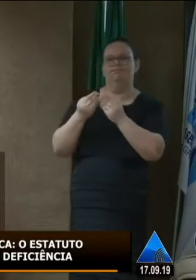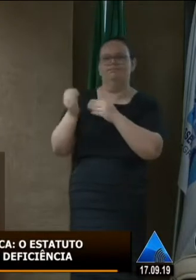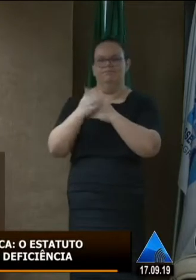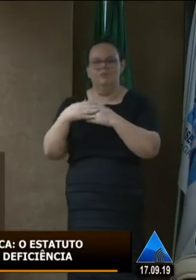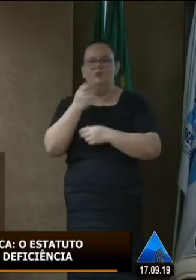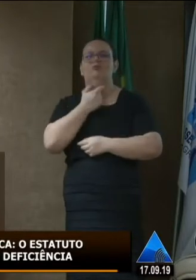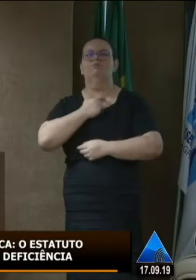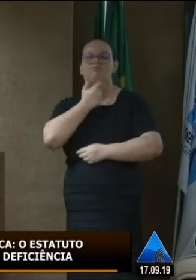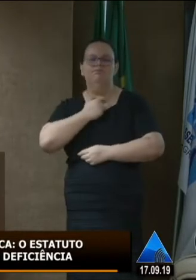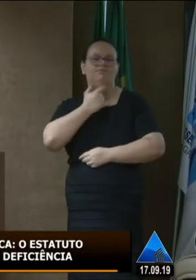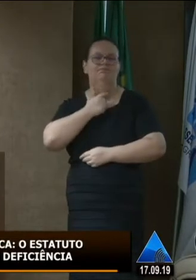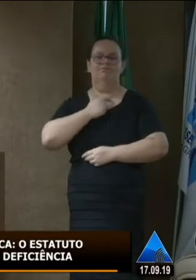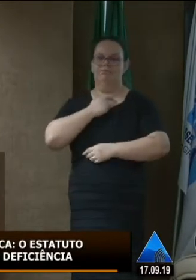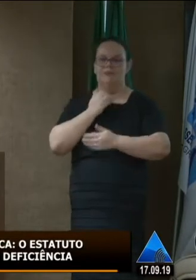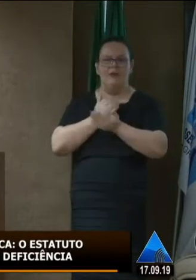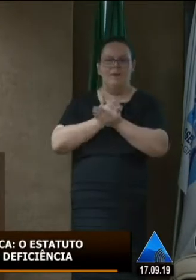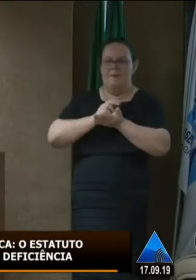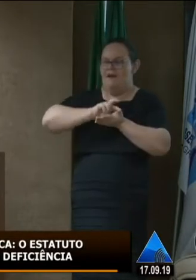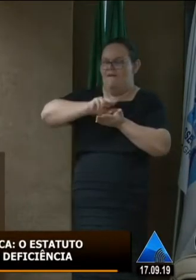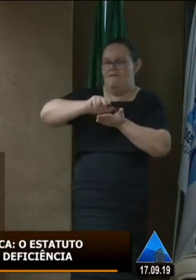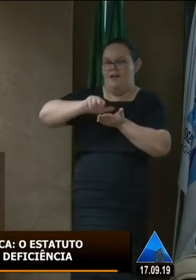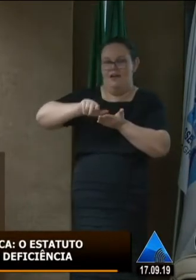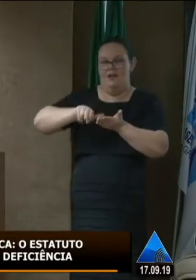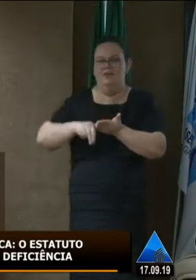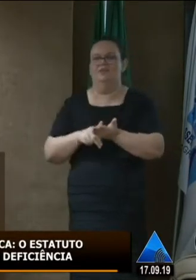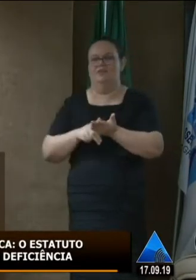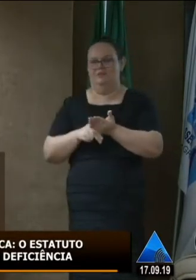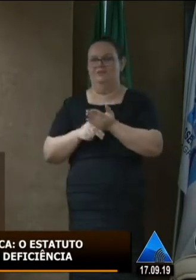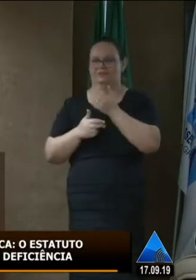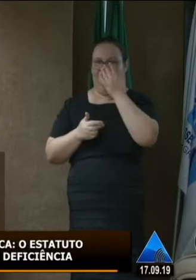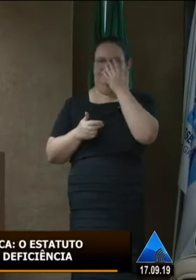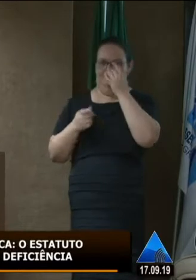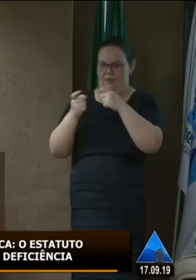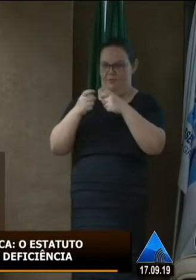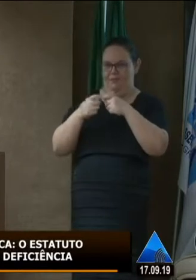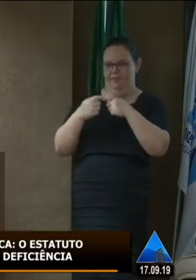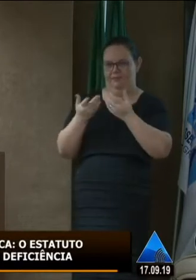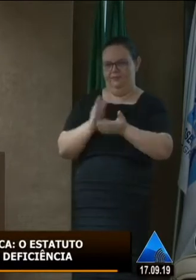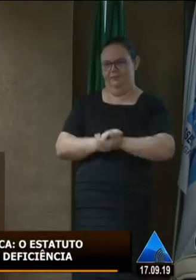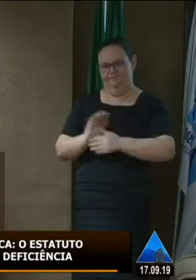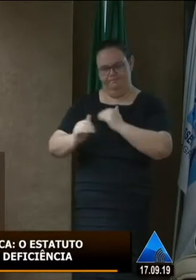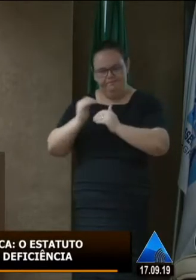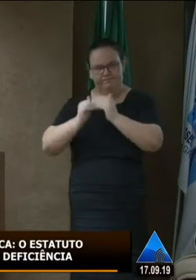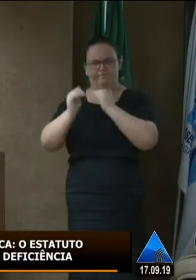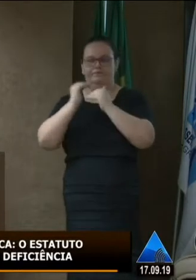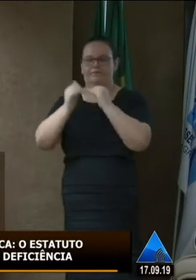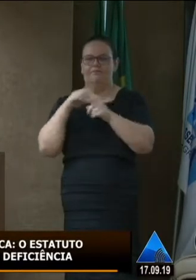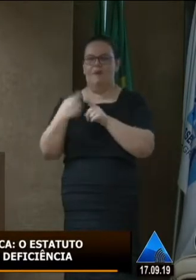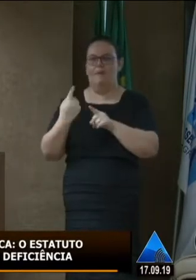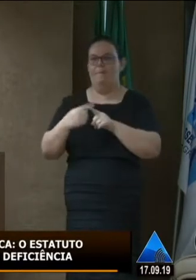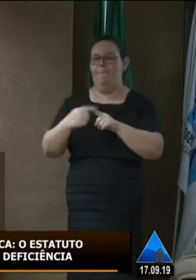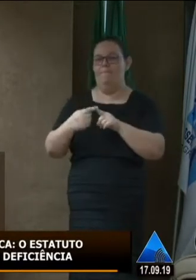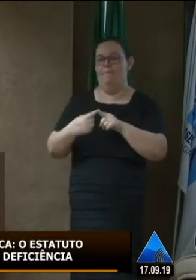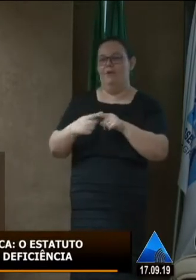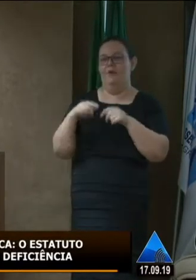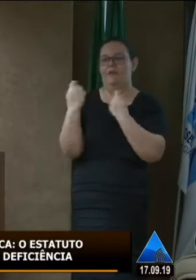um fonoaudiólogo um neurologista e assim sucessivamente ou seja uma equipe